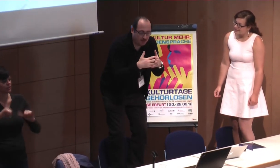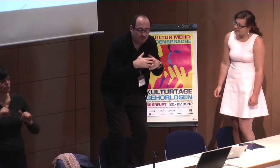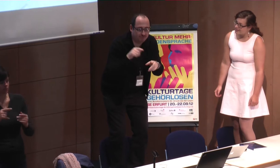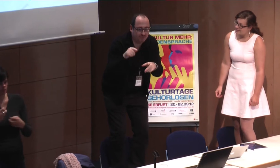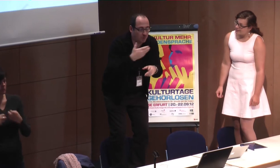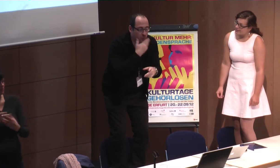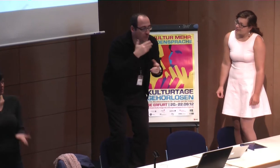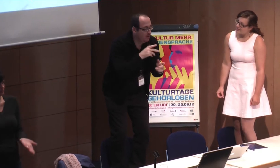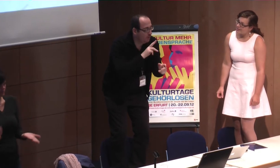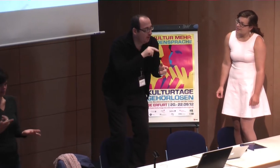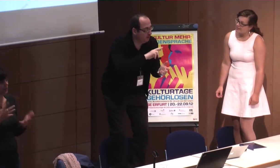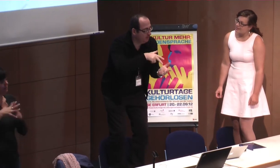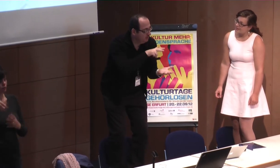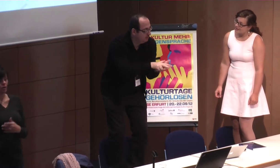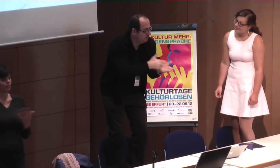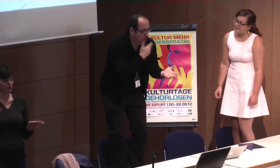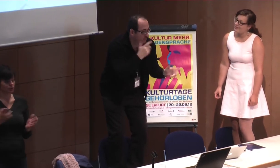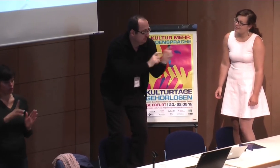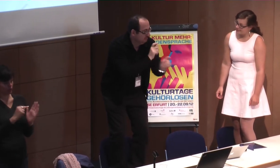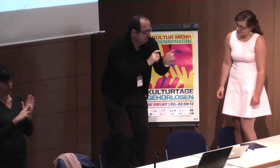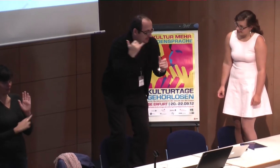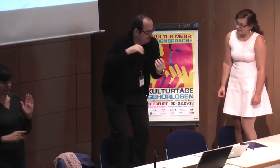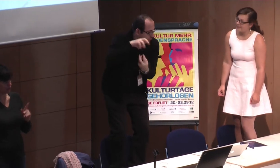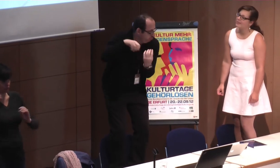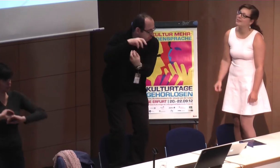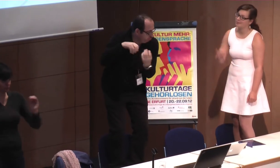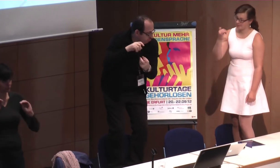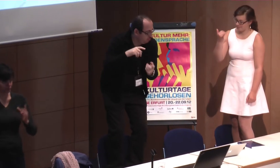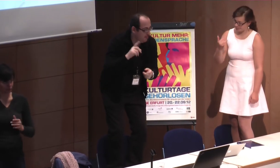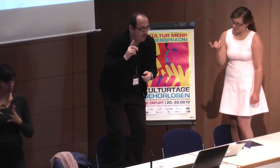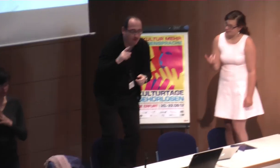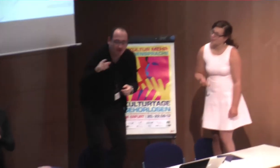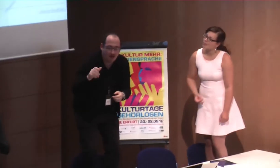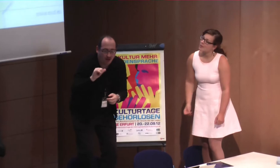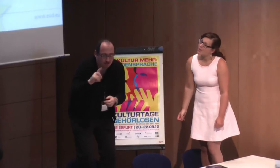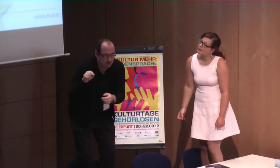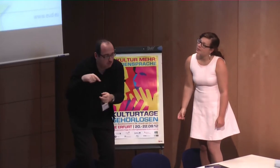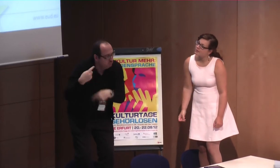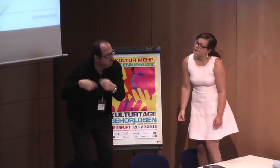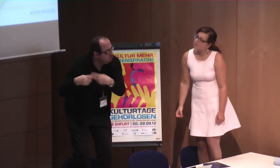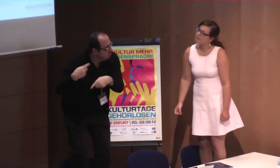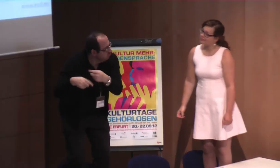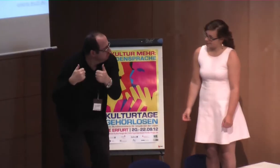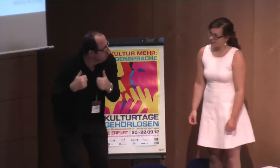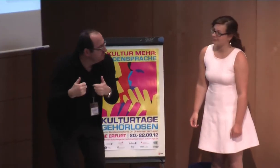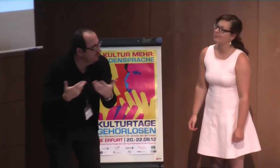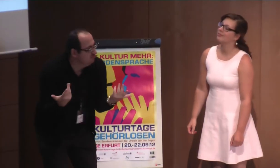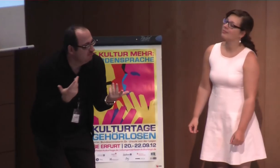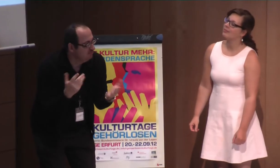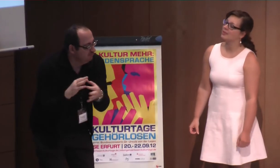Denn Papier ist ja sehr geduldig. Und ich glaube, dass diese Anerkennung natürlich das eine ist und ich glaube